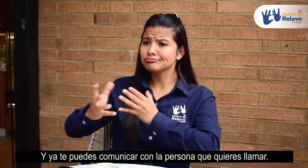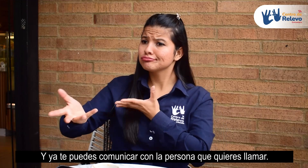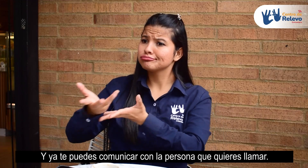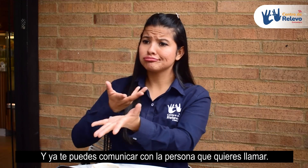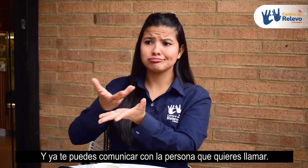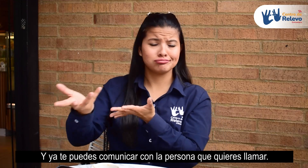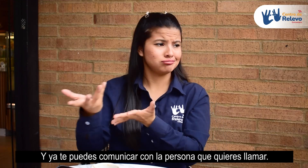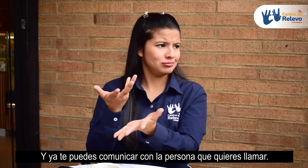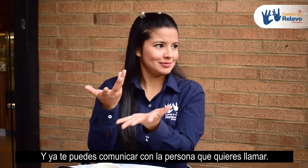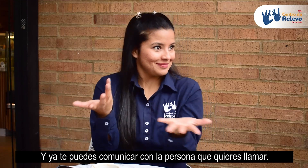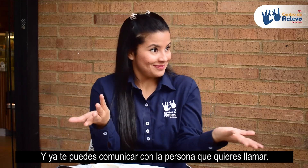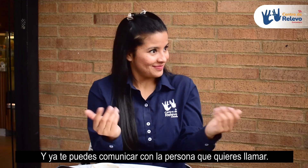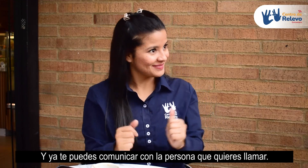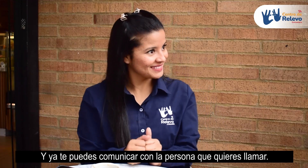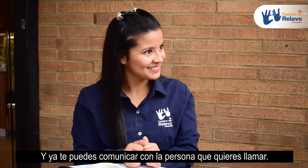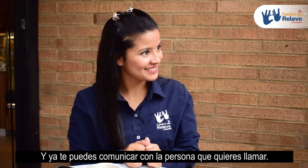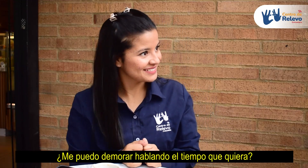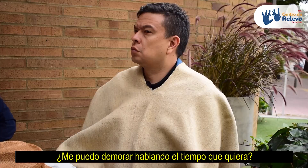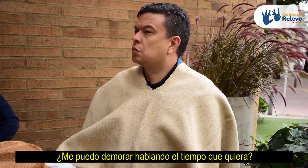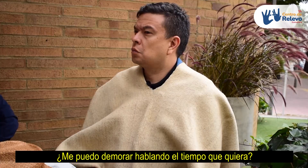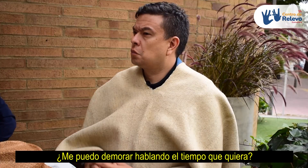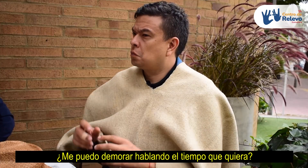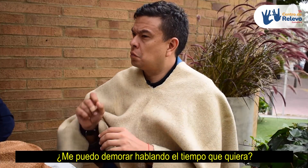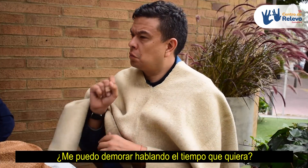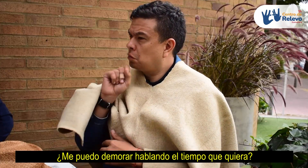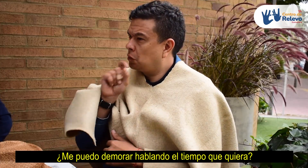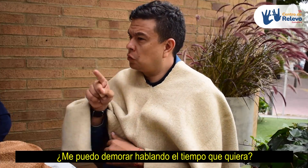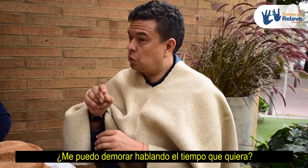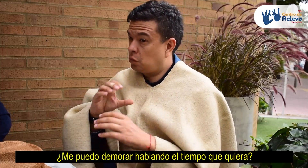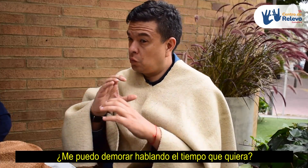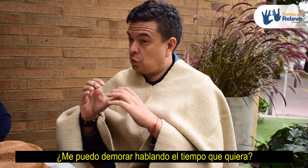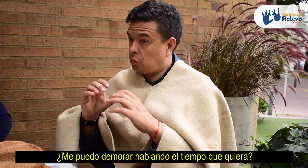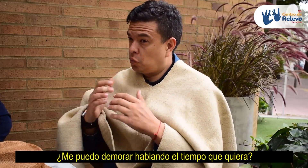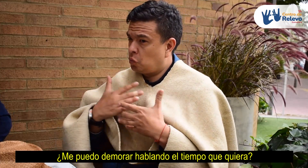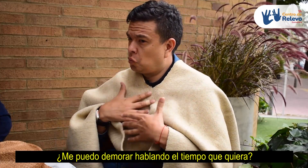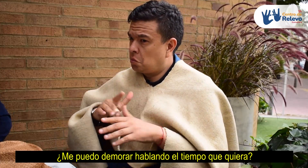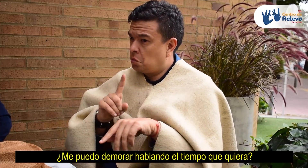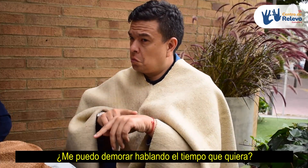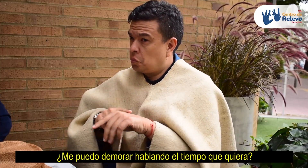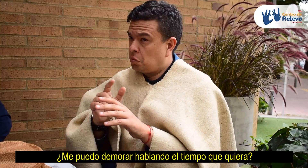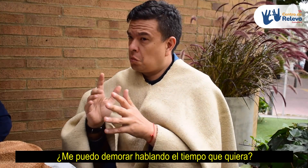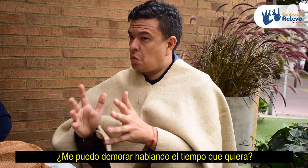comunicar con la persona que quieres llamar ¿Me puedo demorar hablando el tiempo que quiera?